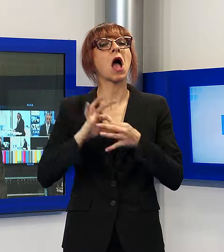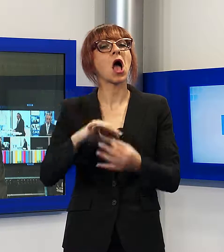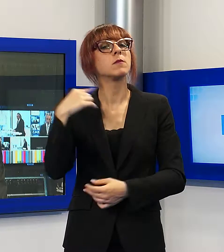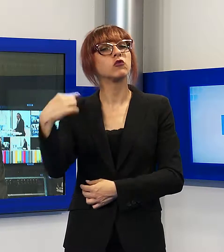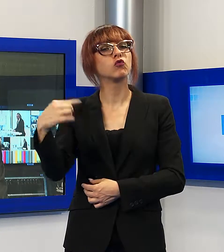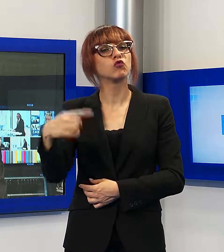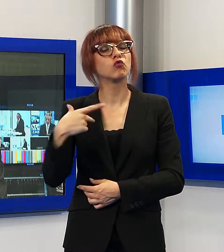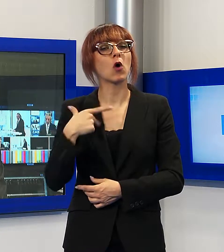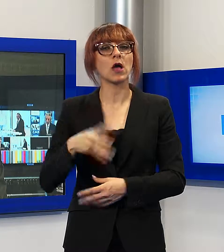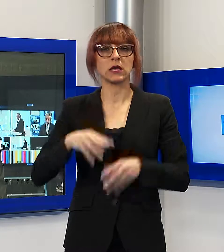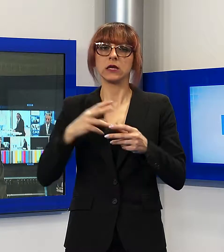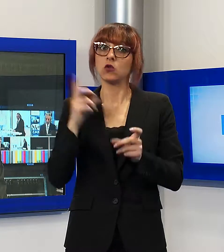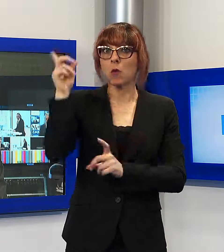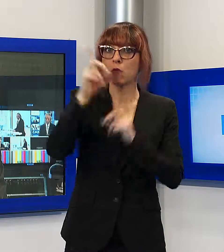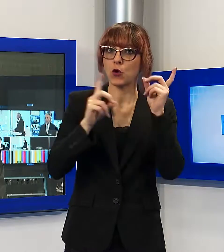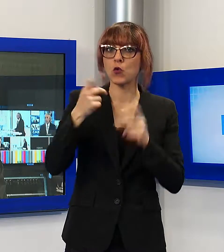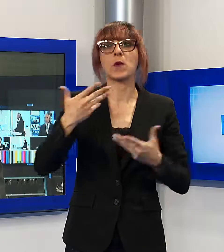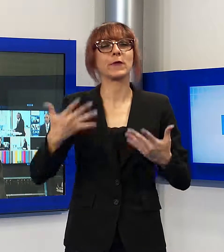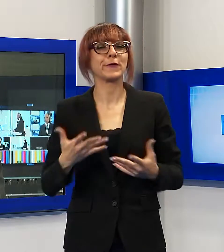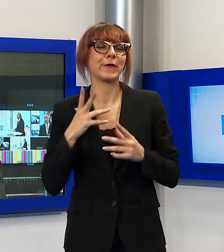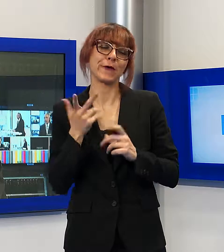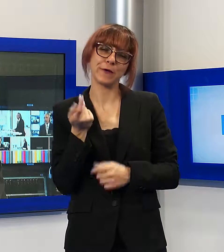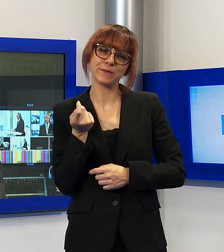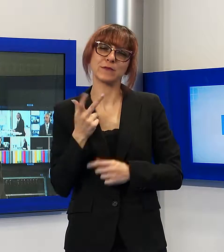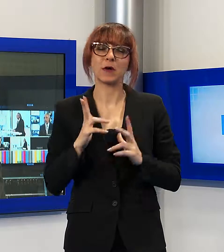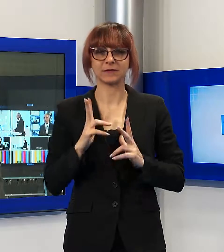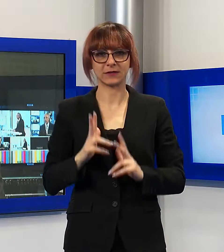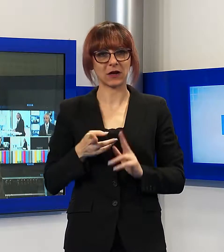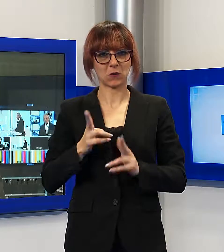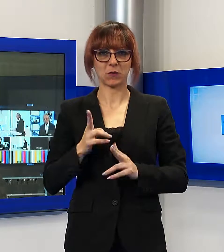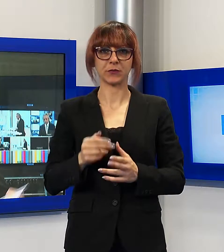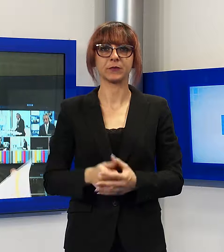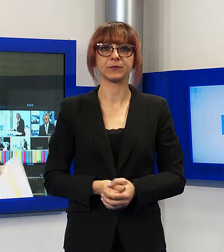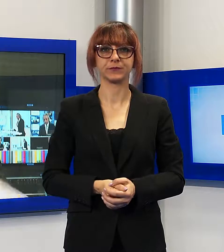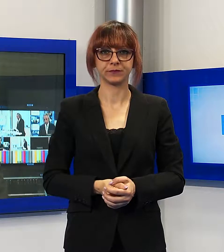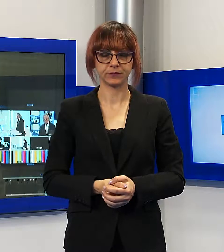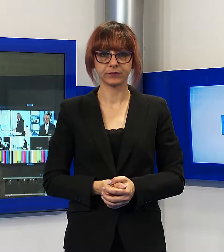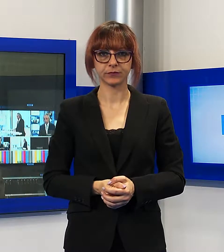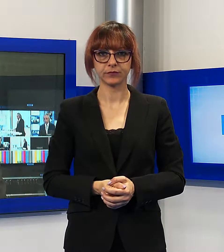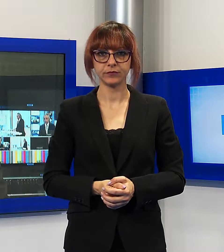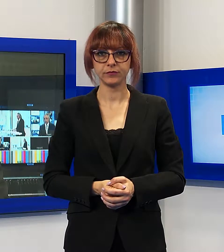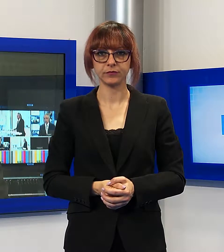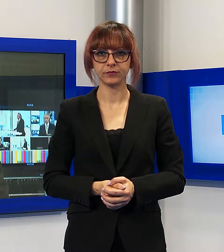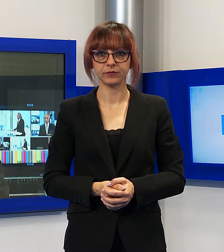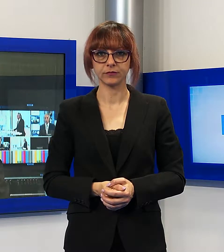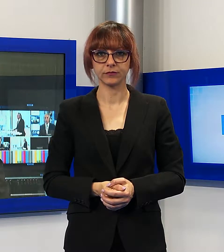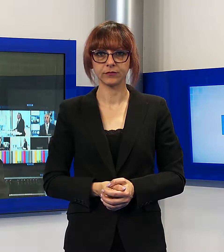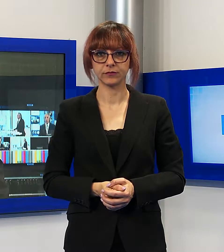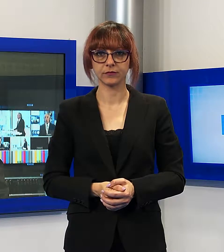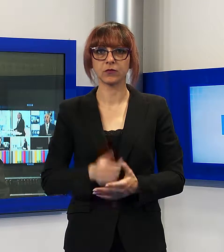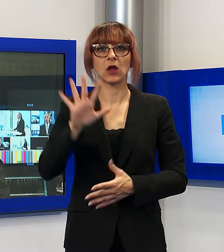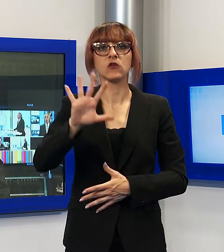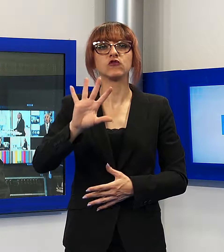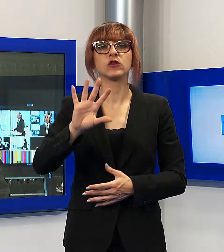sgomento per la notizia dell'incidente adesso trapela e affiora ottimismo. Firmati 5 nuovi